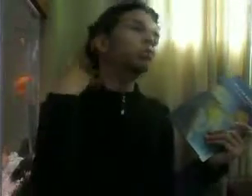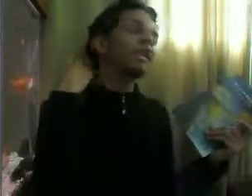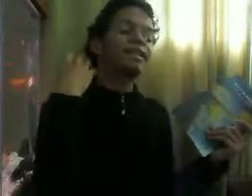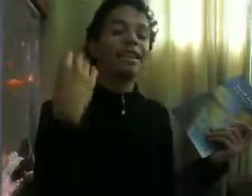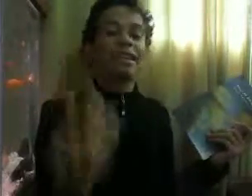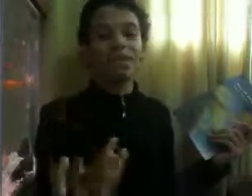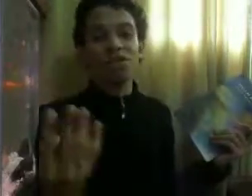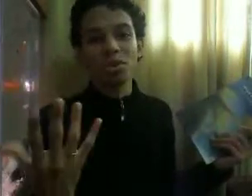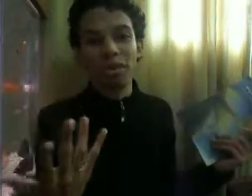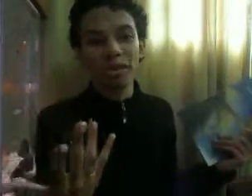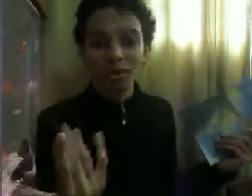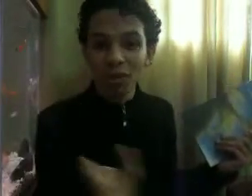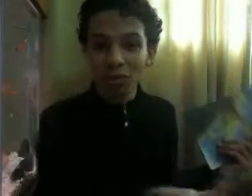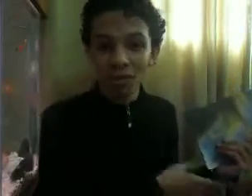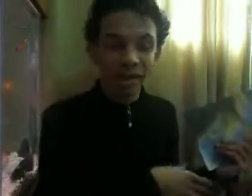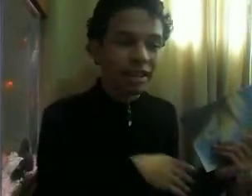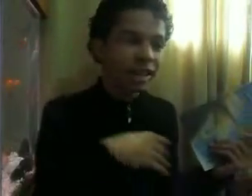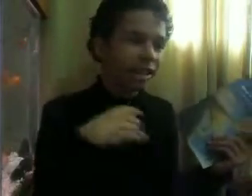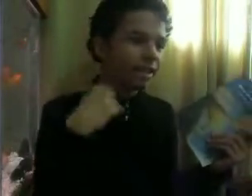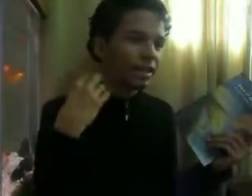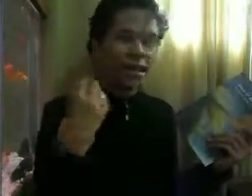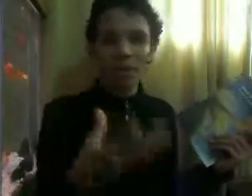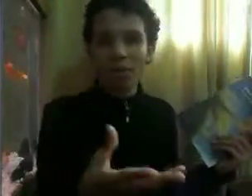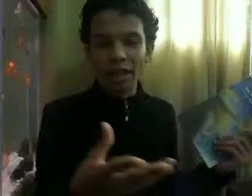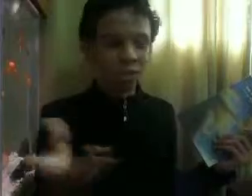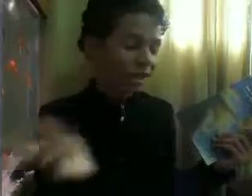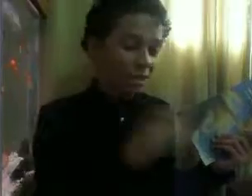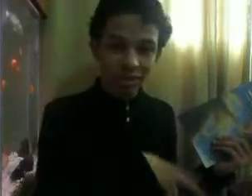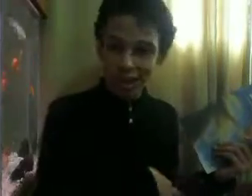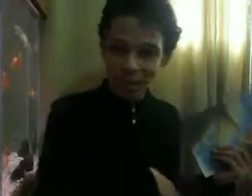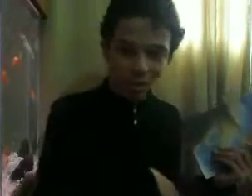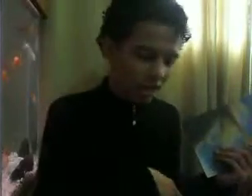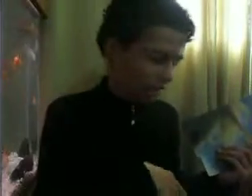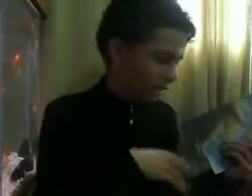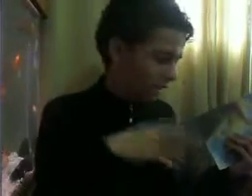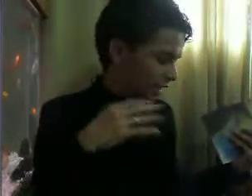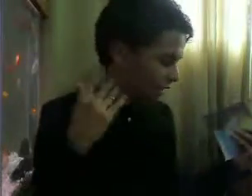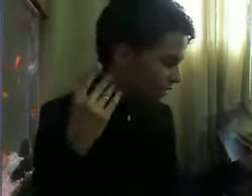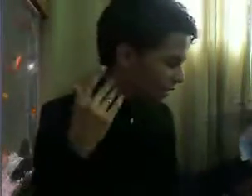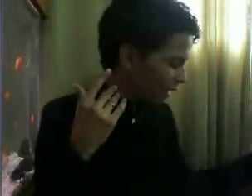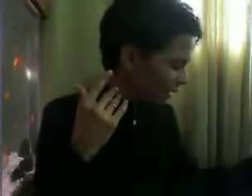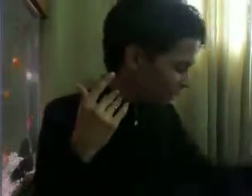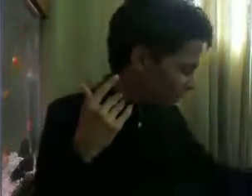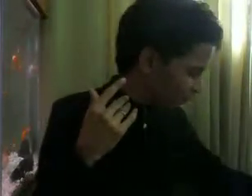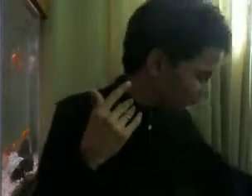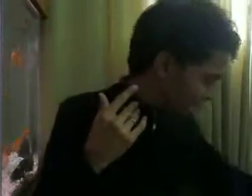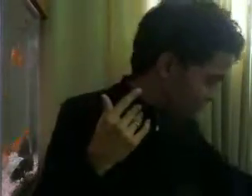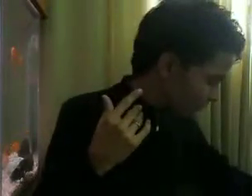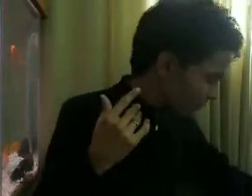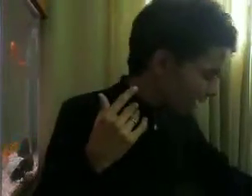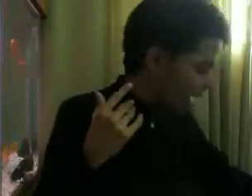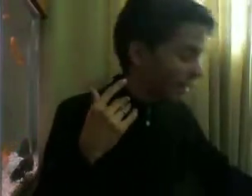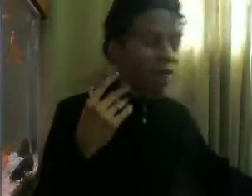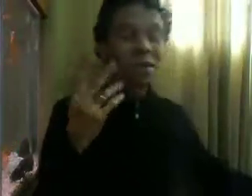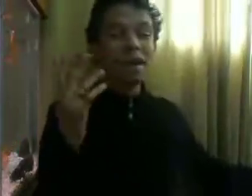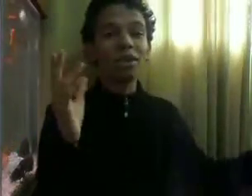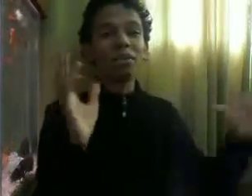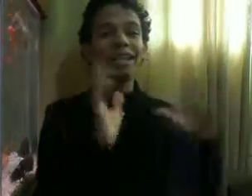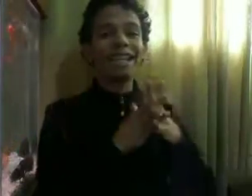mulheres casadas Solteiras Viúvas Que tem namorado Que não tem namorado E assim vai indo Até o momento Em que